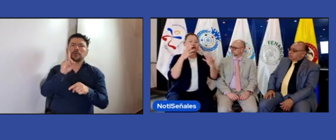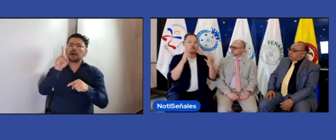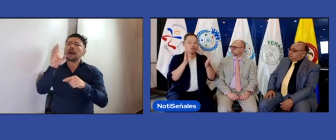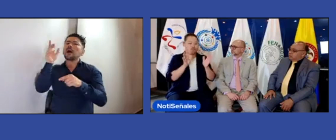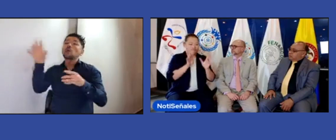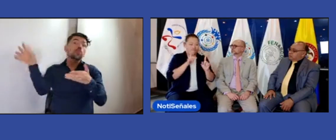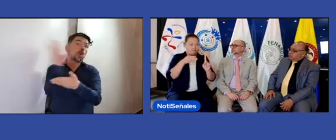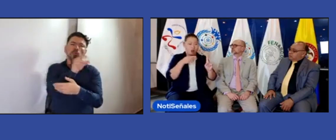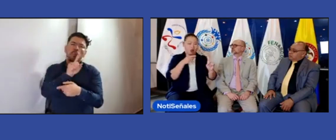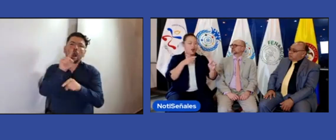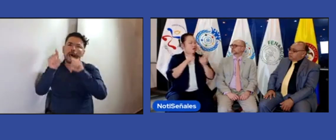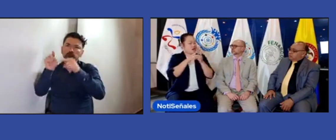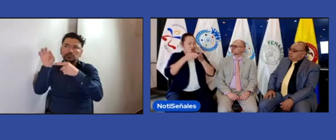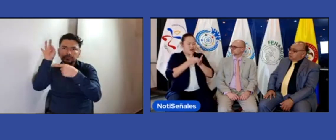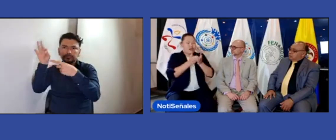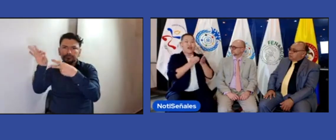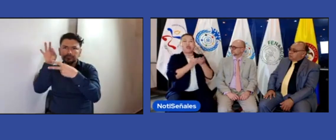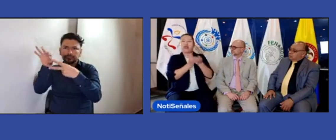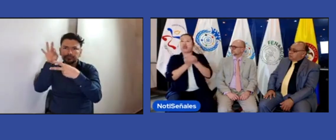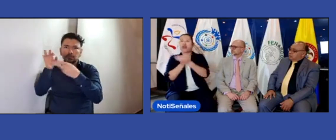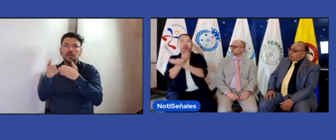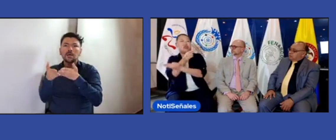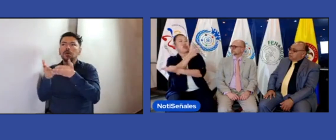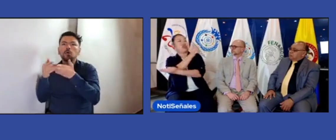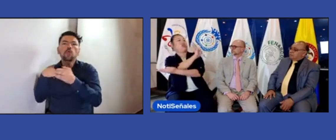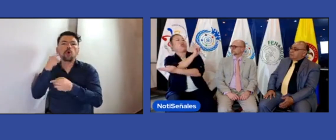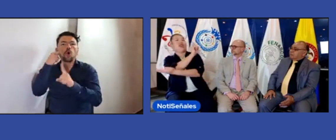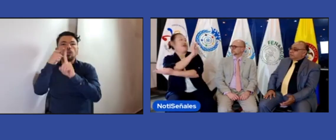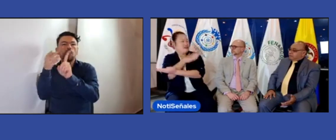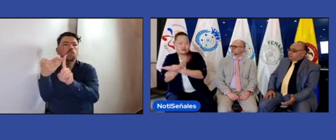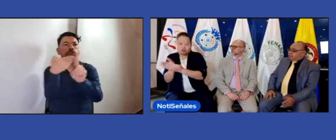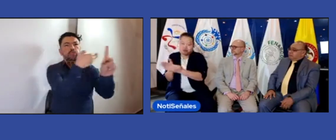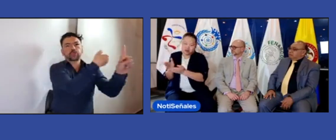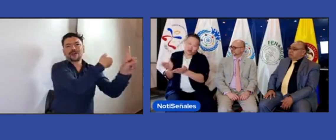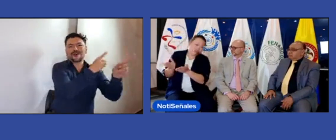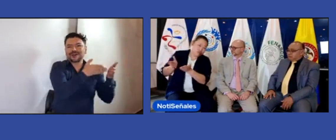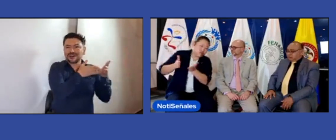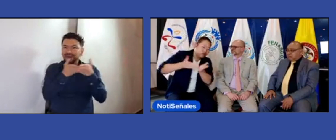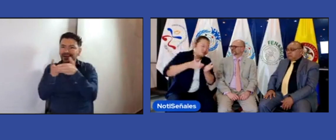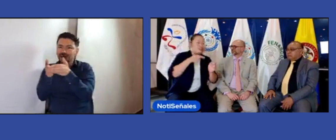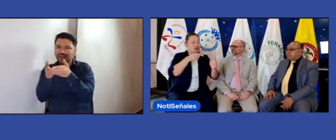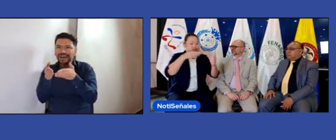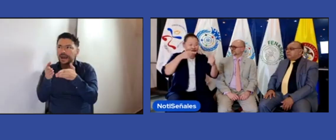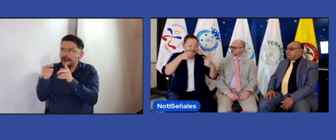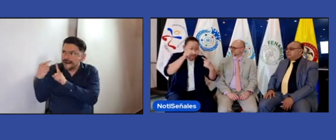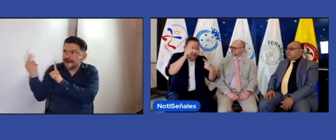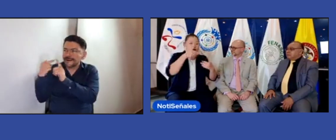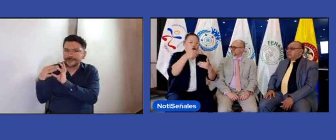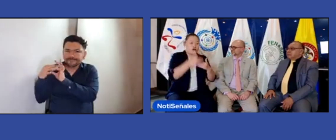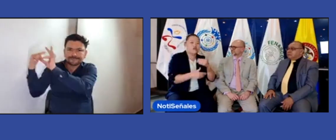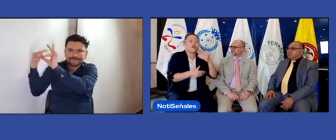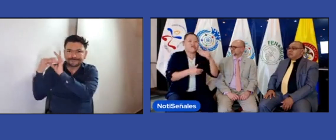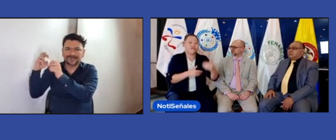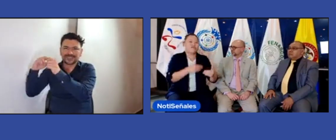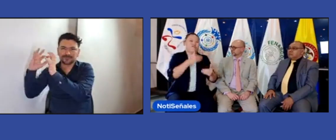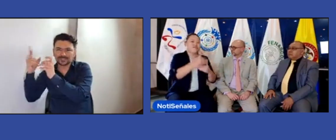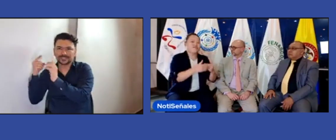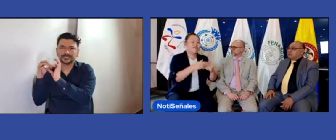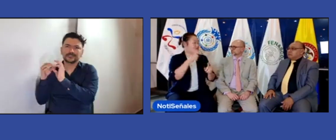Obviamente hay cosas que en algunas no se logra, pero pues retomamos ese curso y